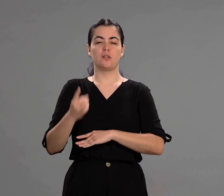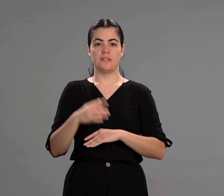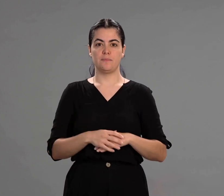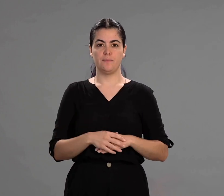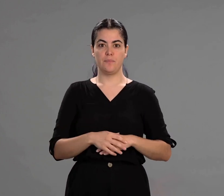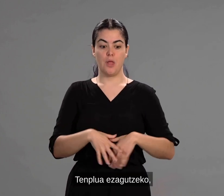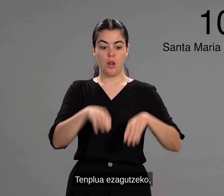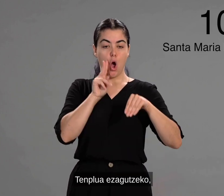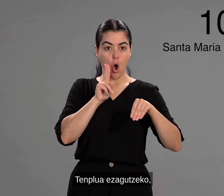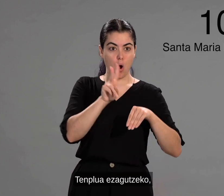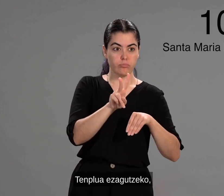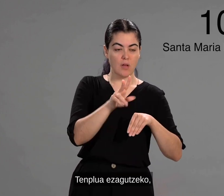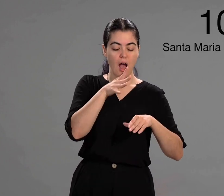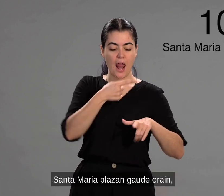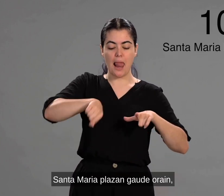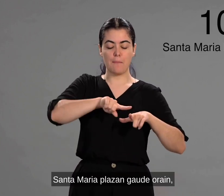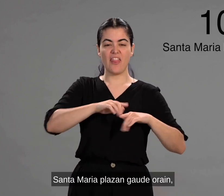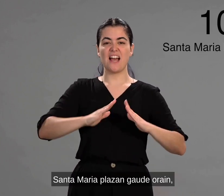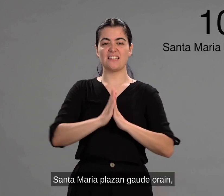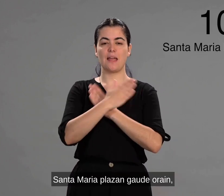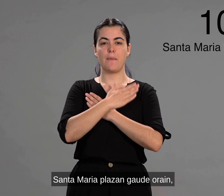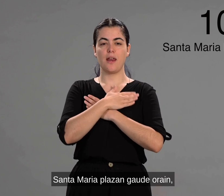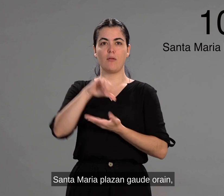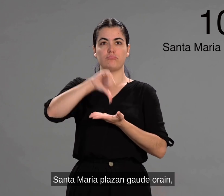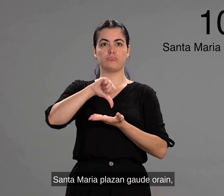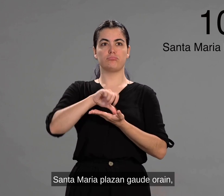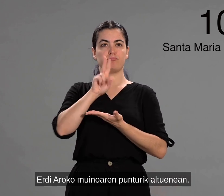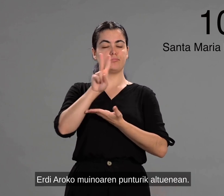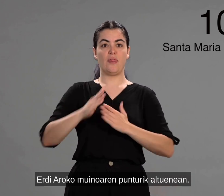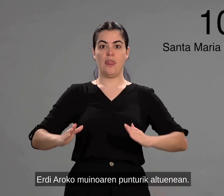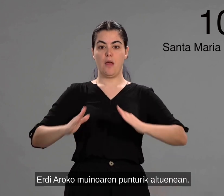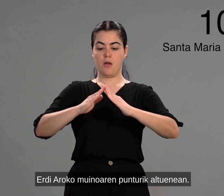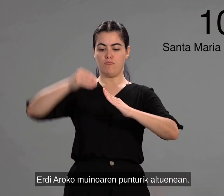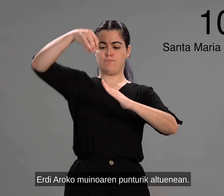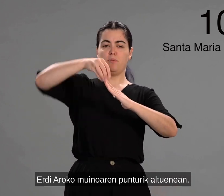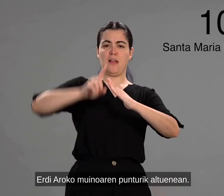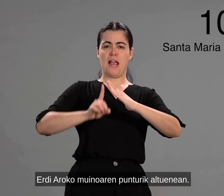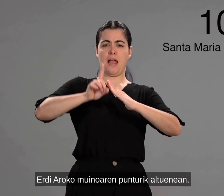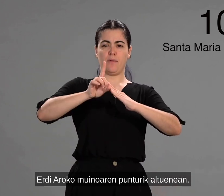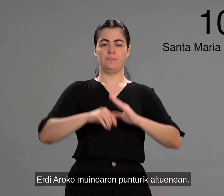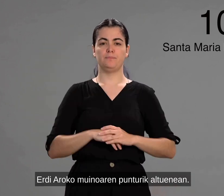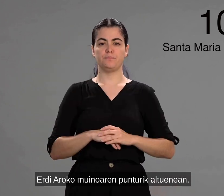Templua ezagutzeko, Santa Maria Plaza gaude orain, erdiaroko muñoaren punturik altuenean.